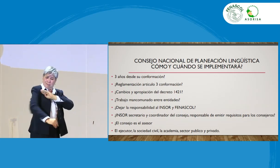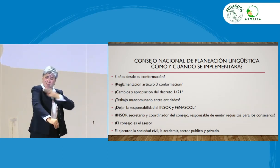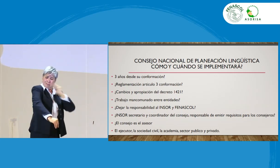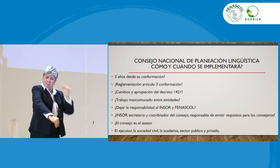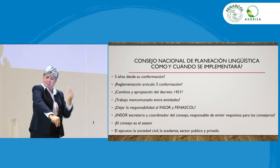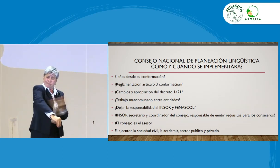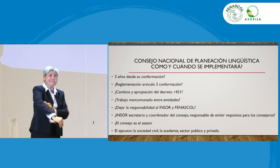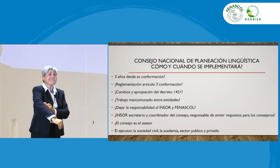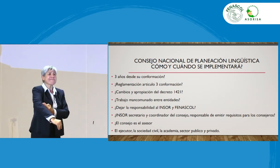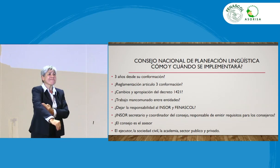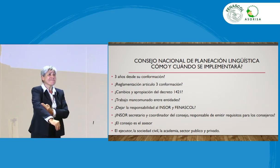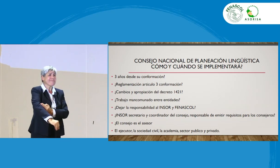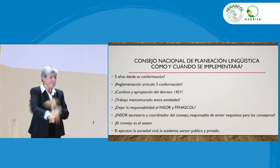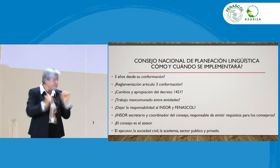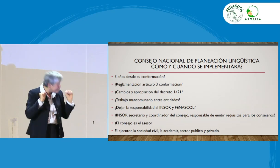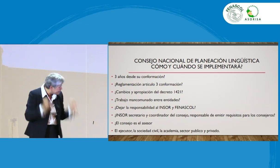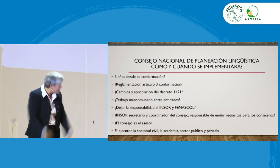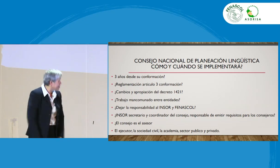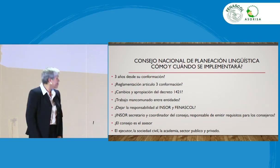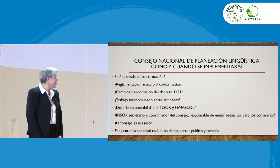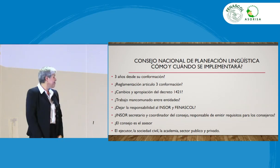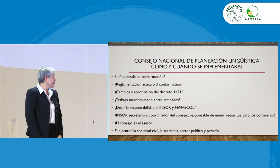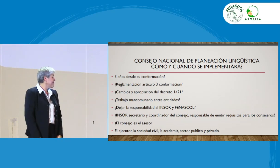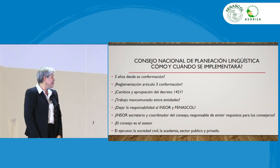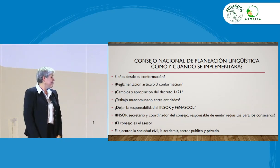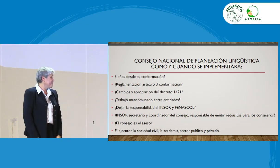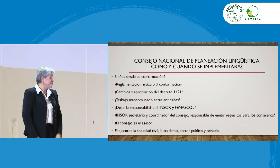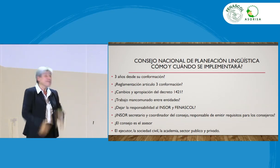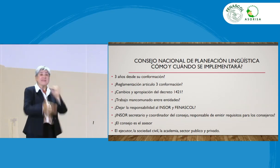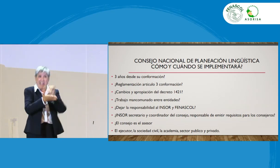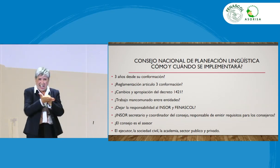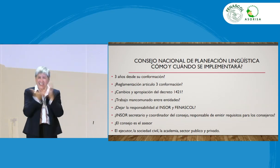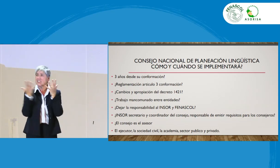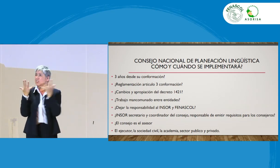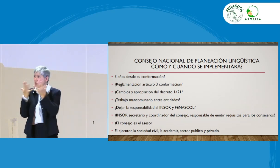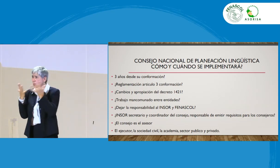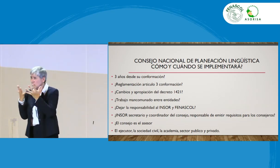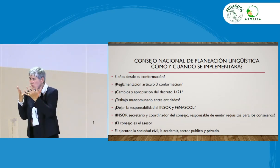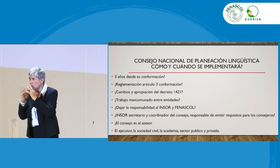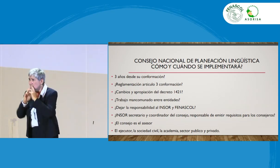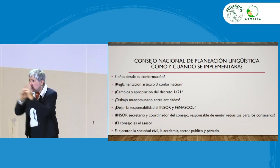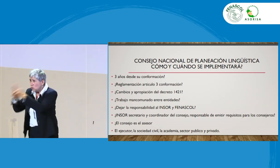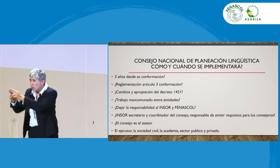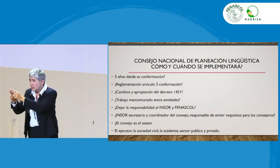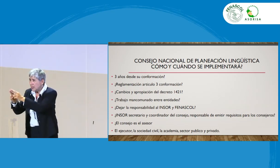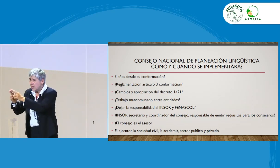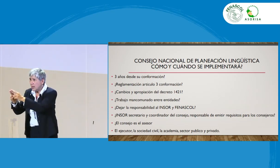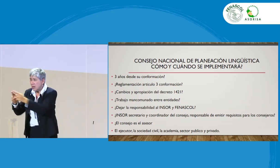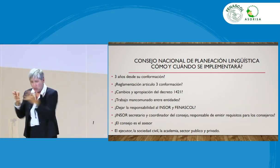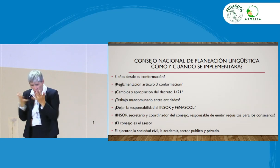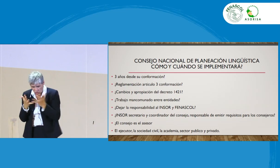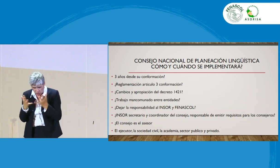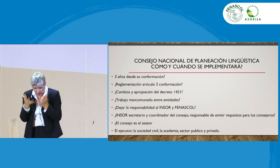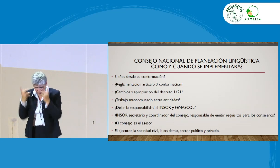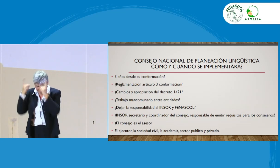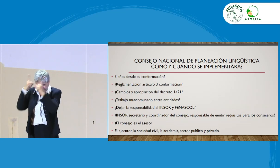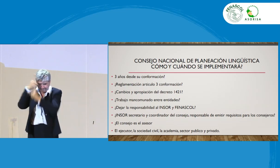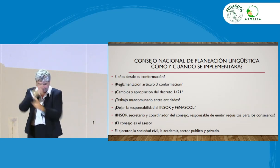capacidad tiene el INSOR? ¿Puede hacerlo? Entonces, claro, es de COPSAC, digamos que, creo que ahí también está la respuesta, es